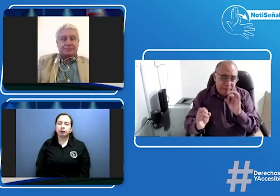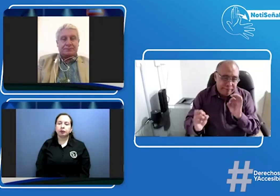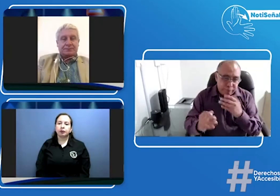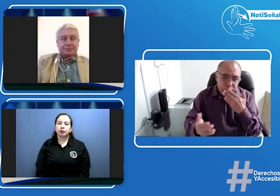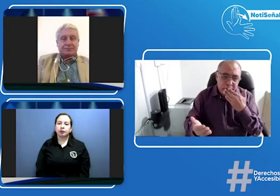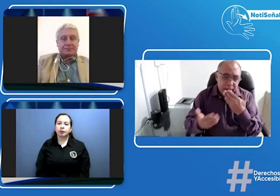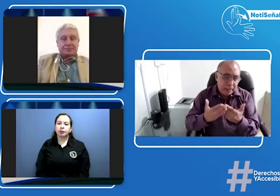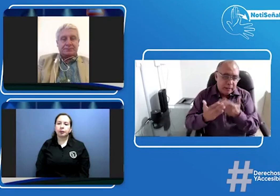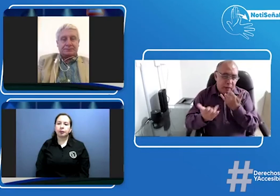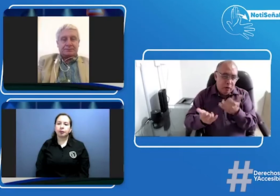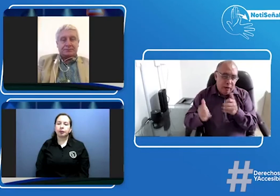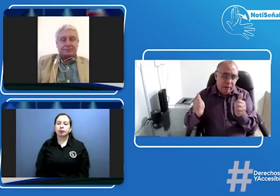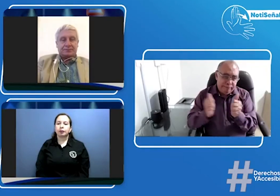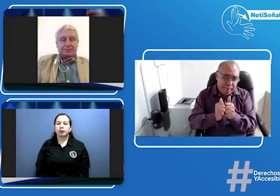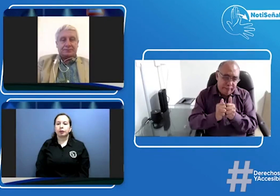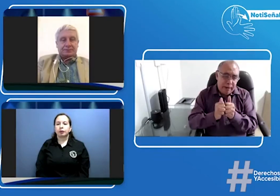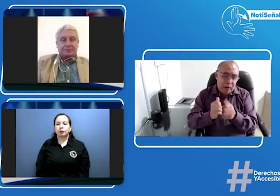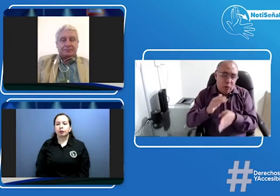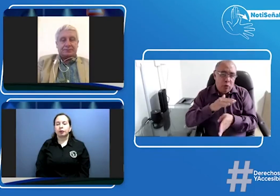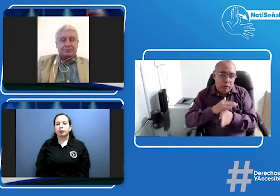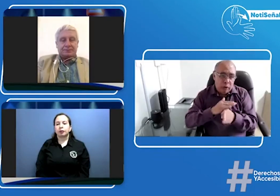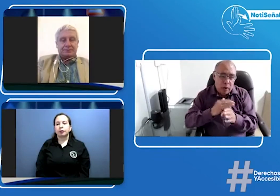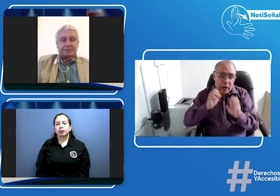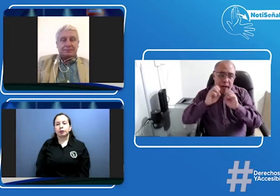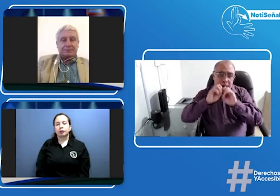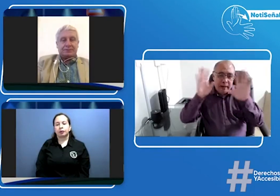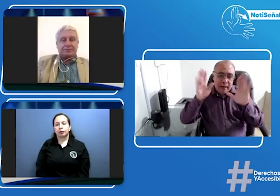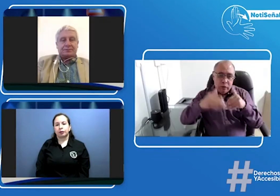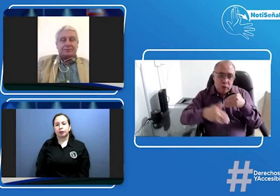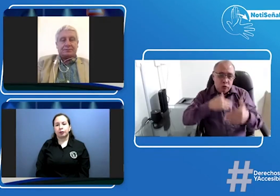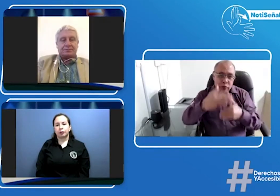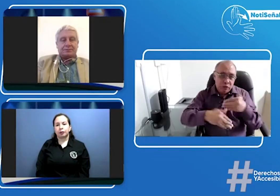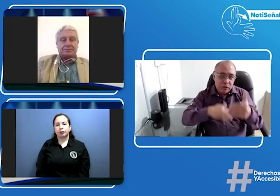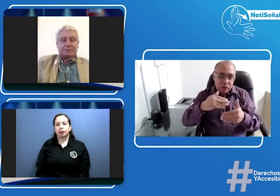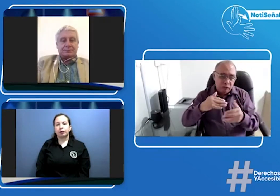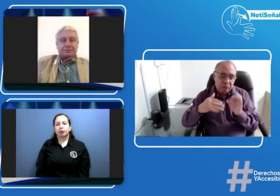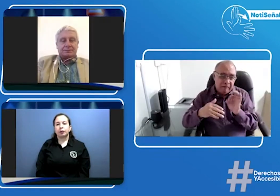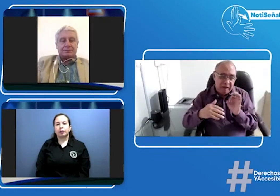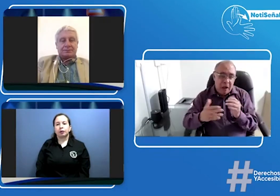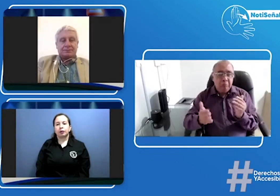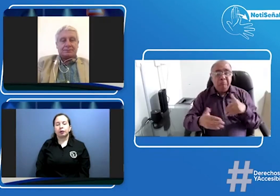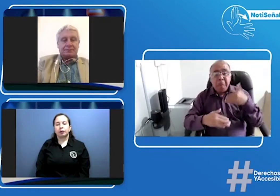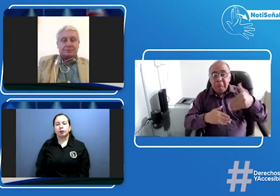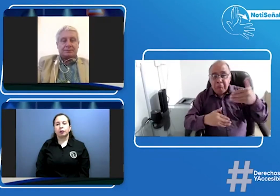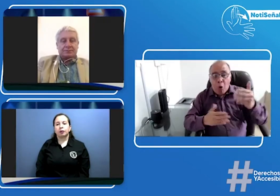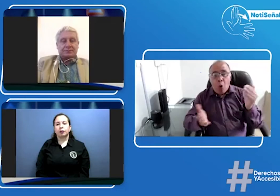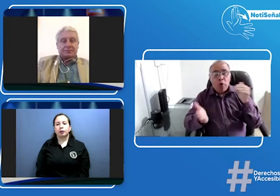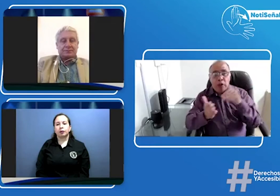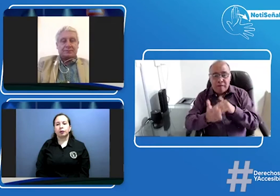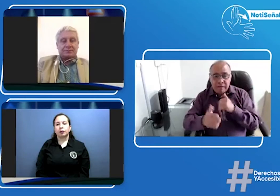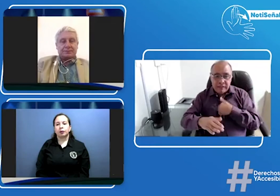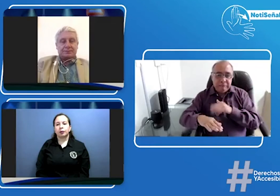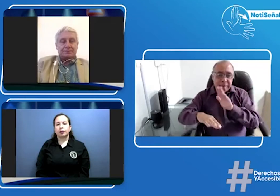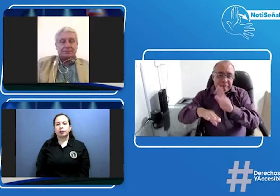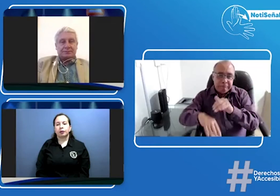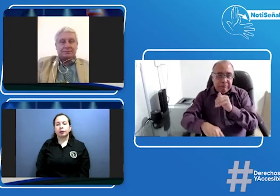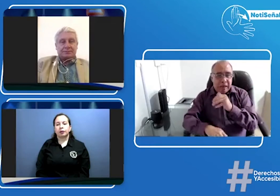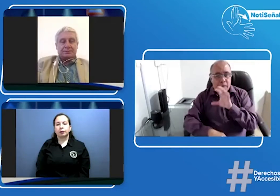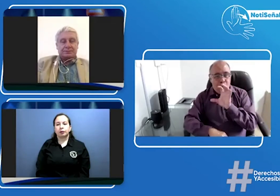perfecto perfecto muchísimas gracias por su compañía doctor Albeiro y por esas claridades que todavía se requieren